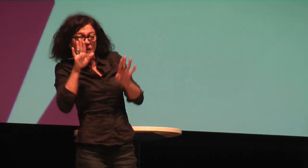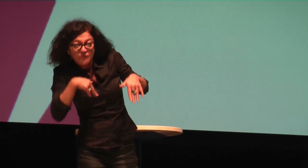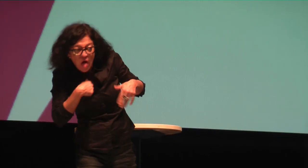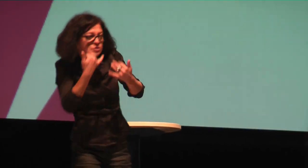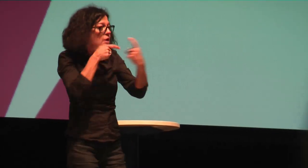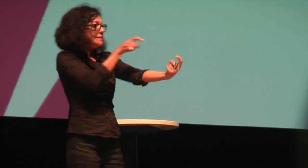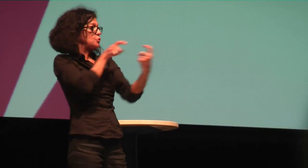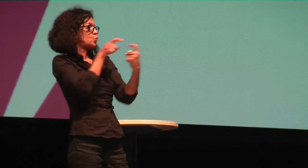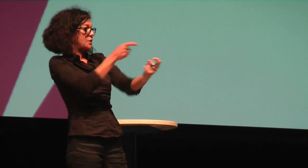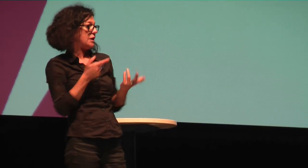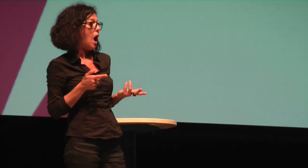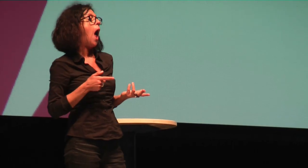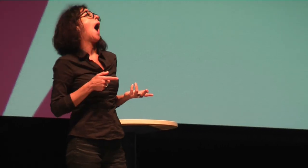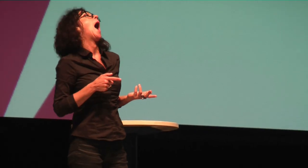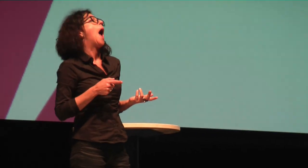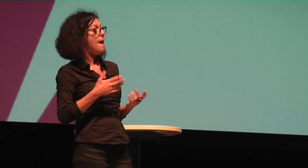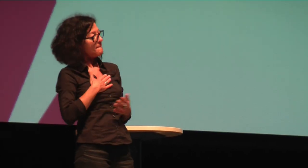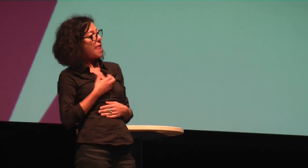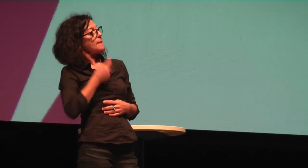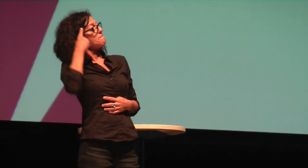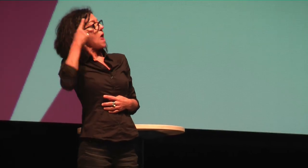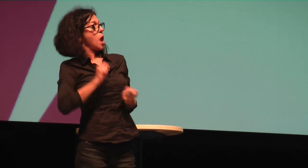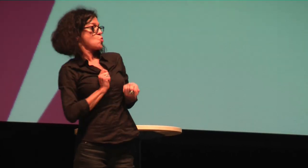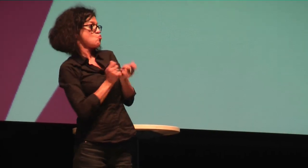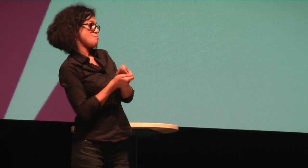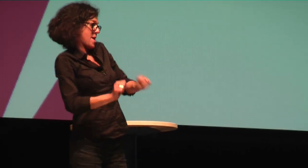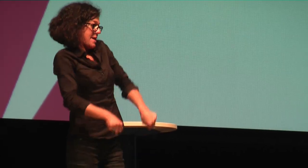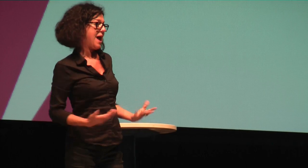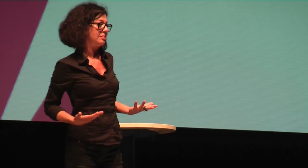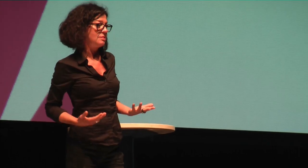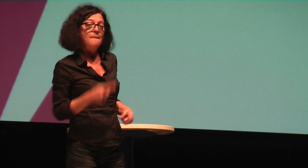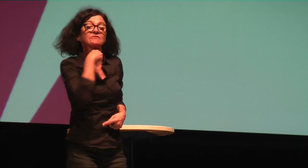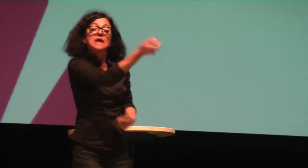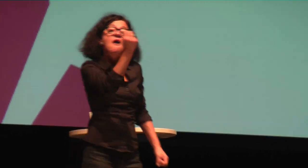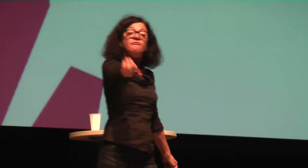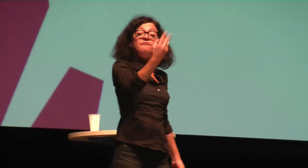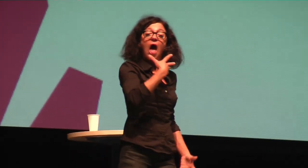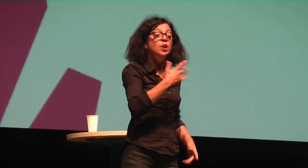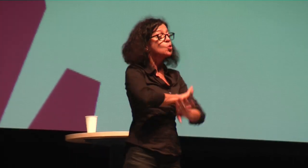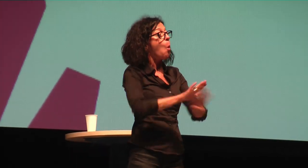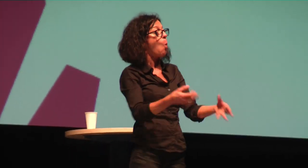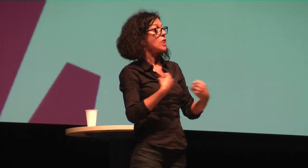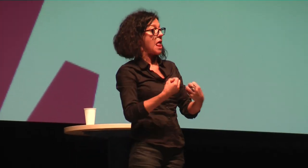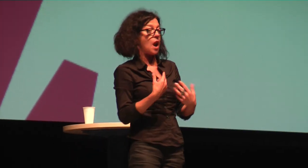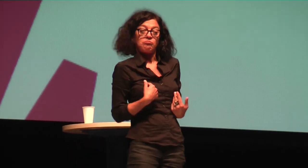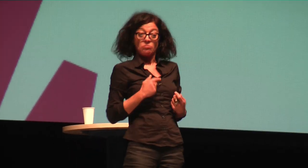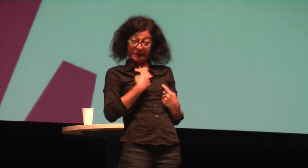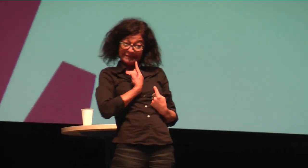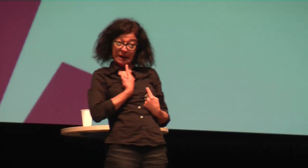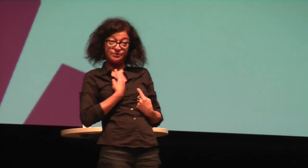dafür Argumente haben. Man kann vielleicht Striche aufzeichnen, man kann es diskutieren und dadurch kann ich meine Meinung ändern. Wenn ich